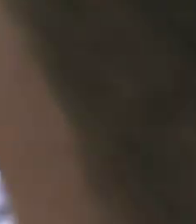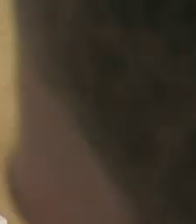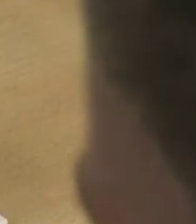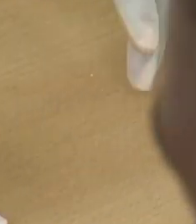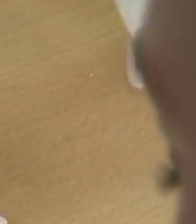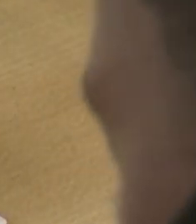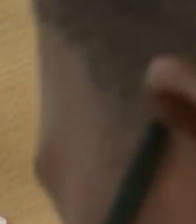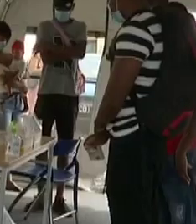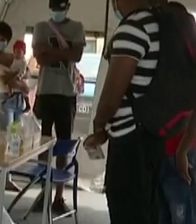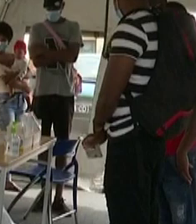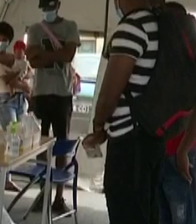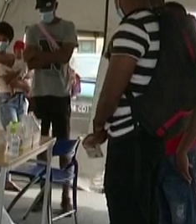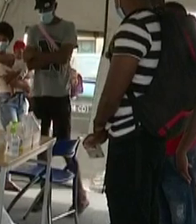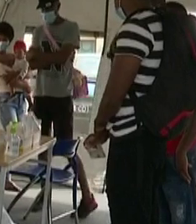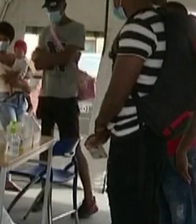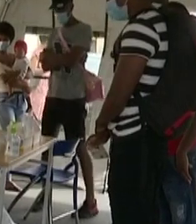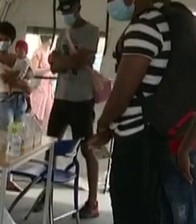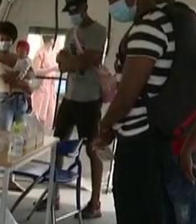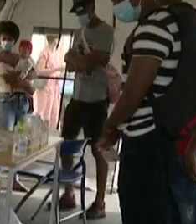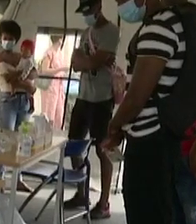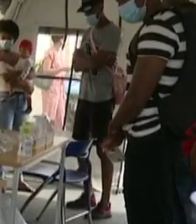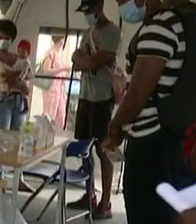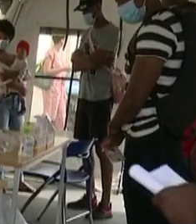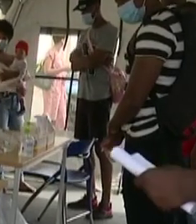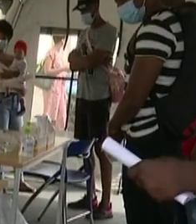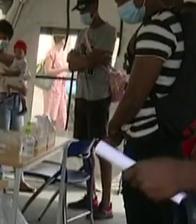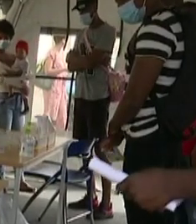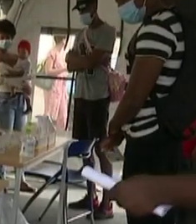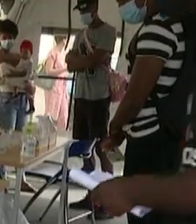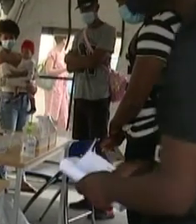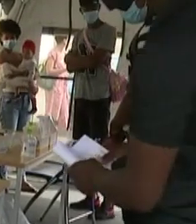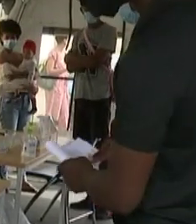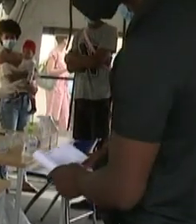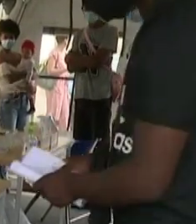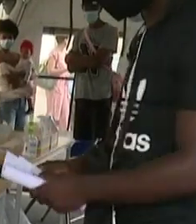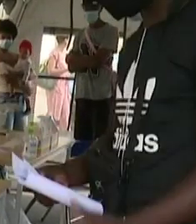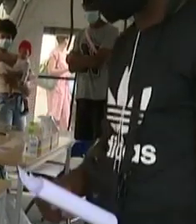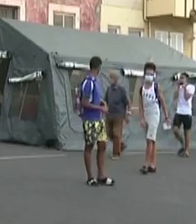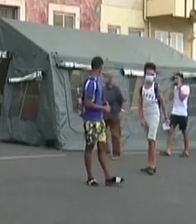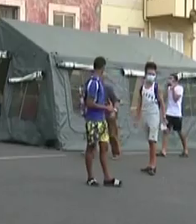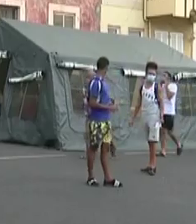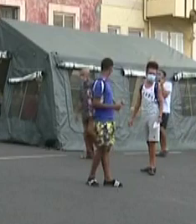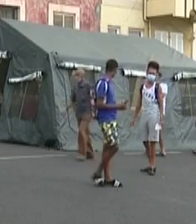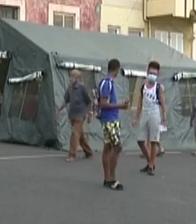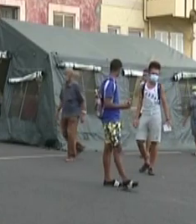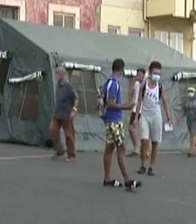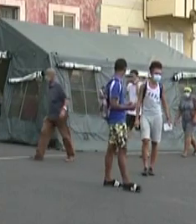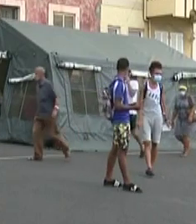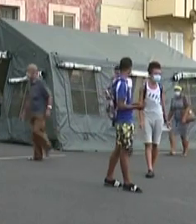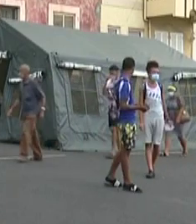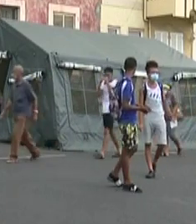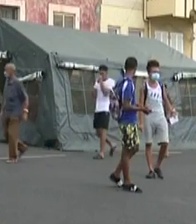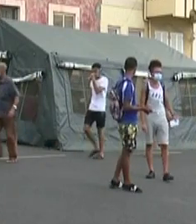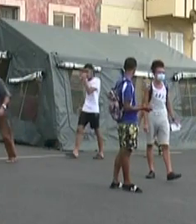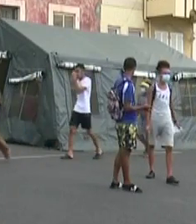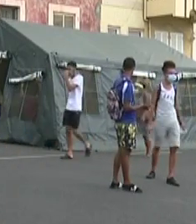doença, que já atingiu em Cabo Verde os 15.782 casos acumulados confirmados e 15.040